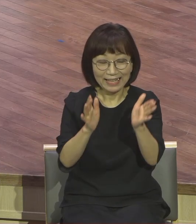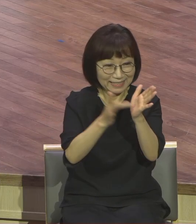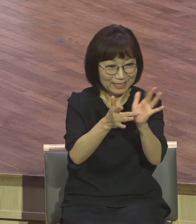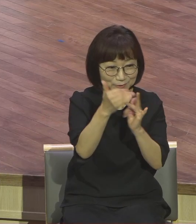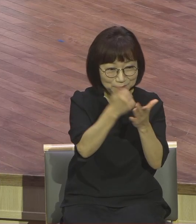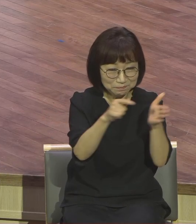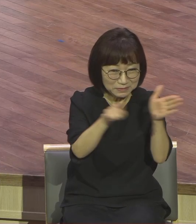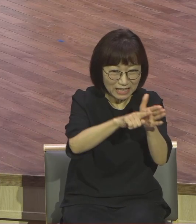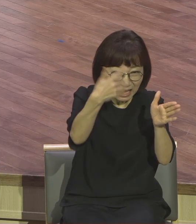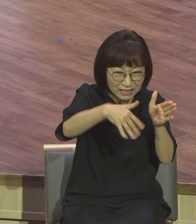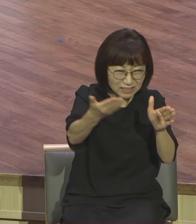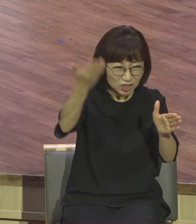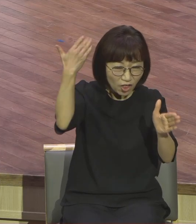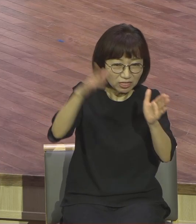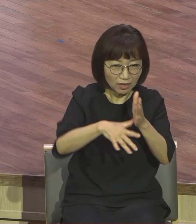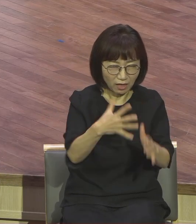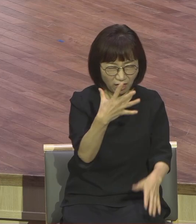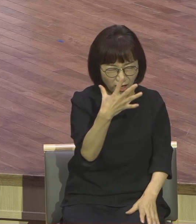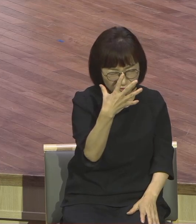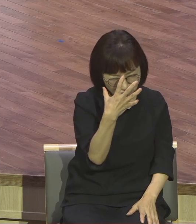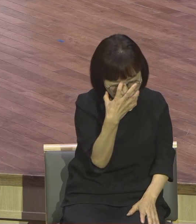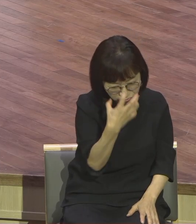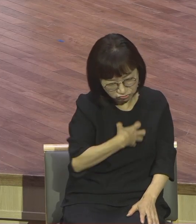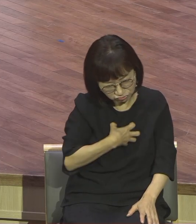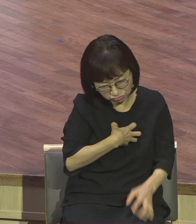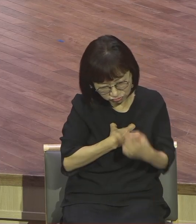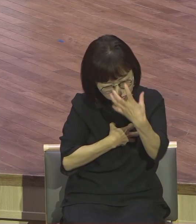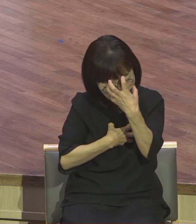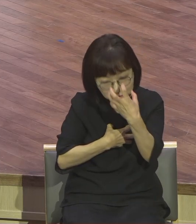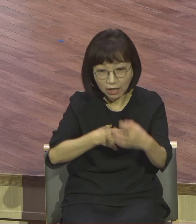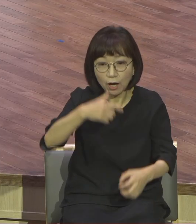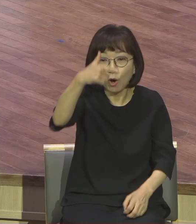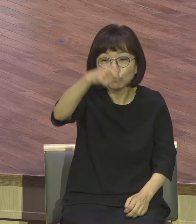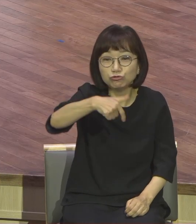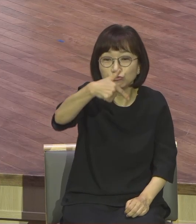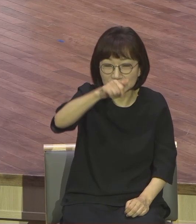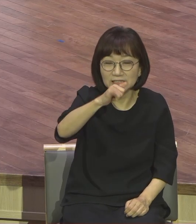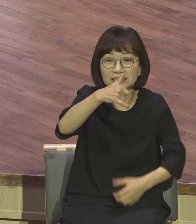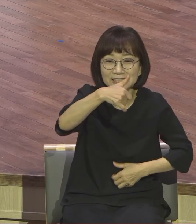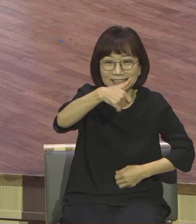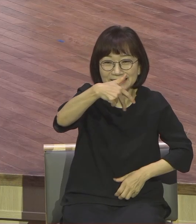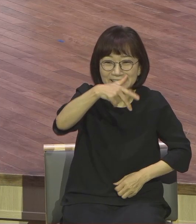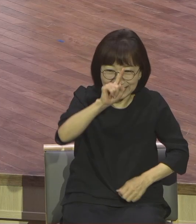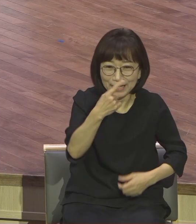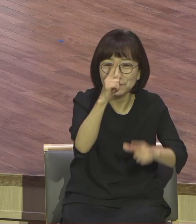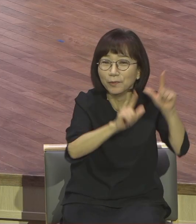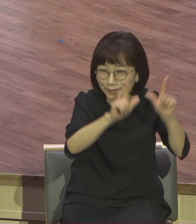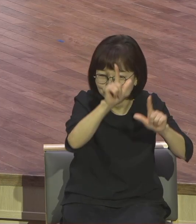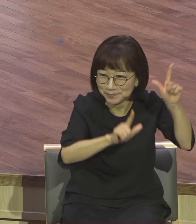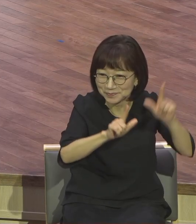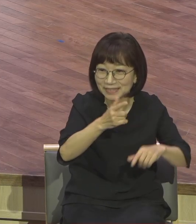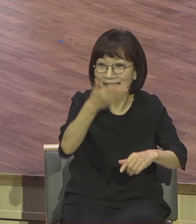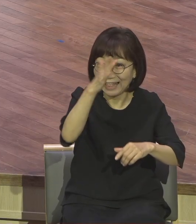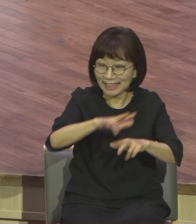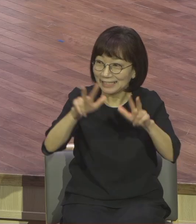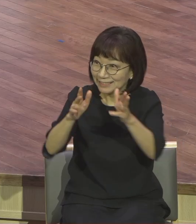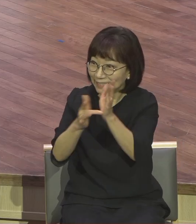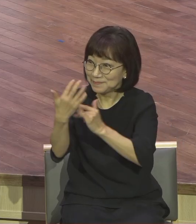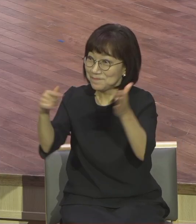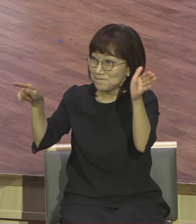사단은 인간을 멸망길로 이끌었지만은 예수 그리스도 계속 회복의 길로 재창조의 길로